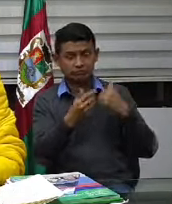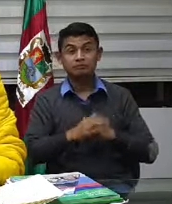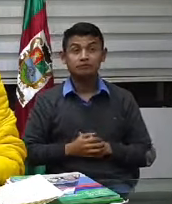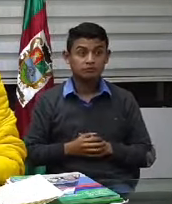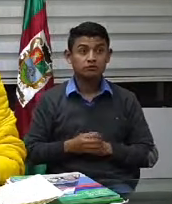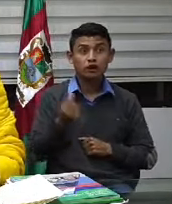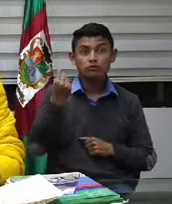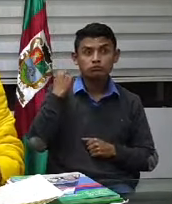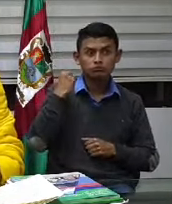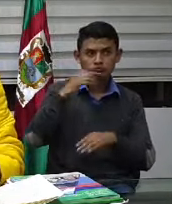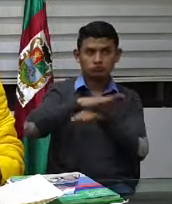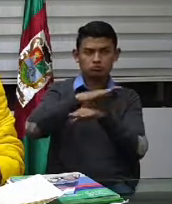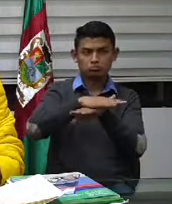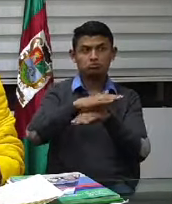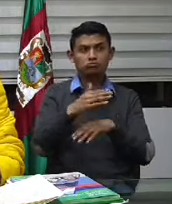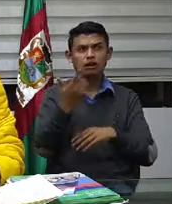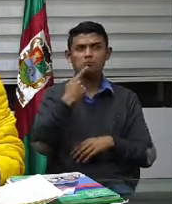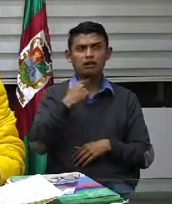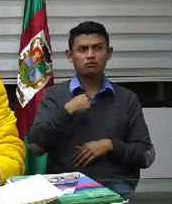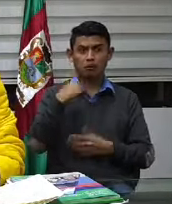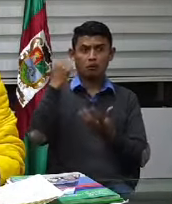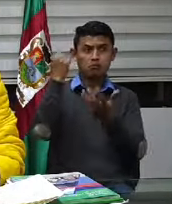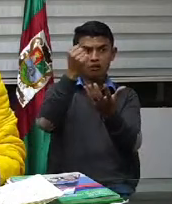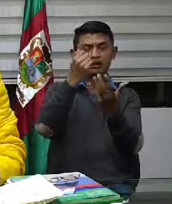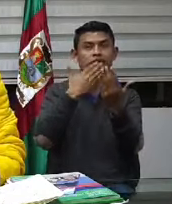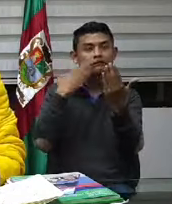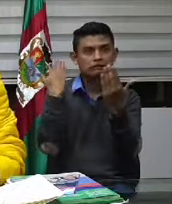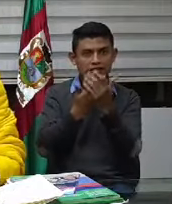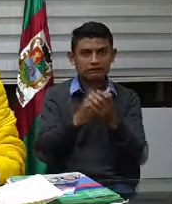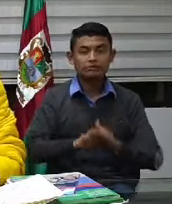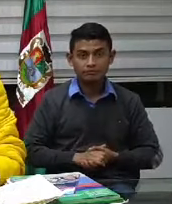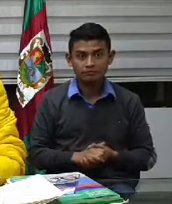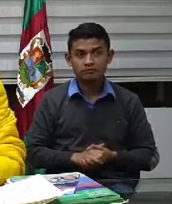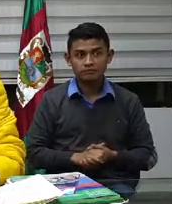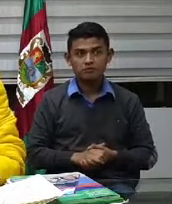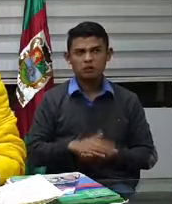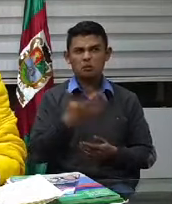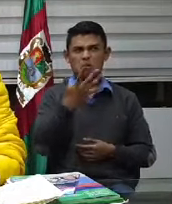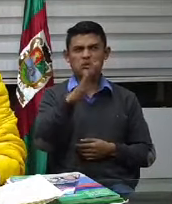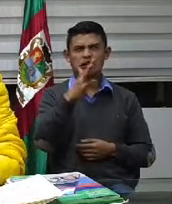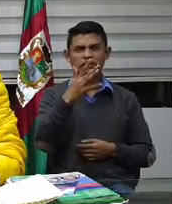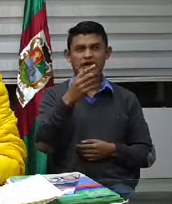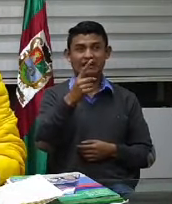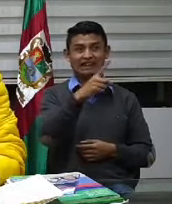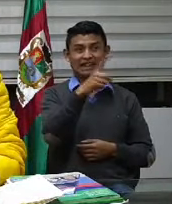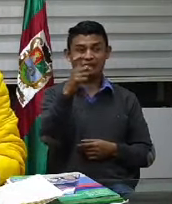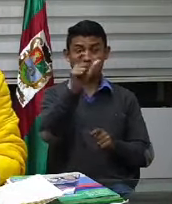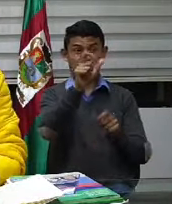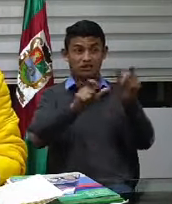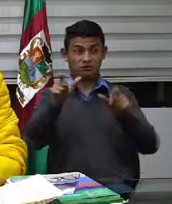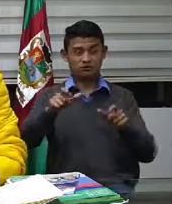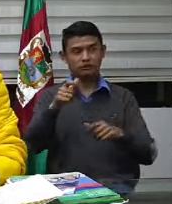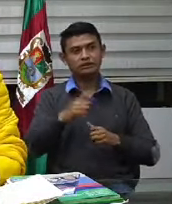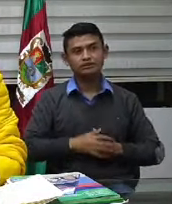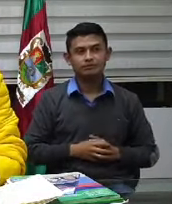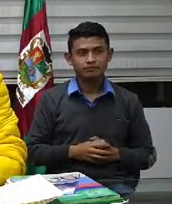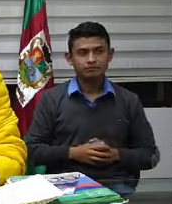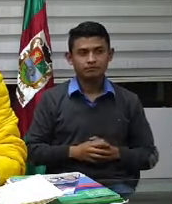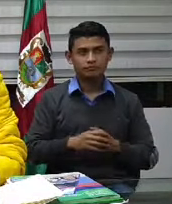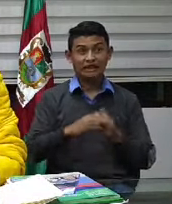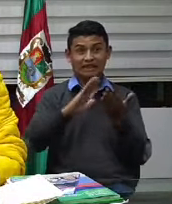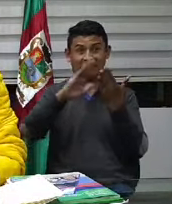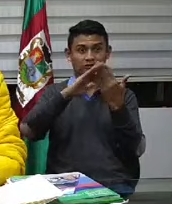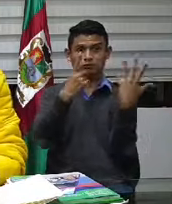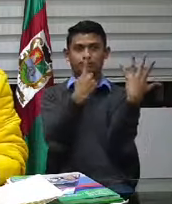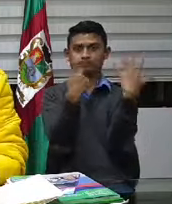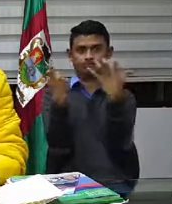un número muy importante de un mercado básico por lo menos para unas 600 personas todas todas estas actividades van